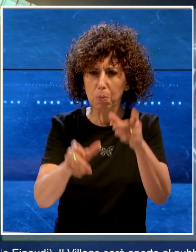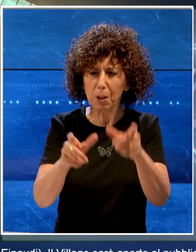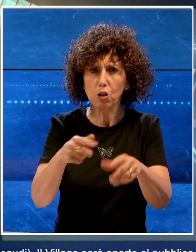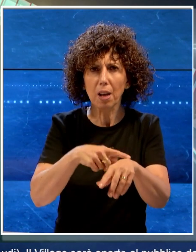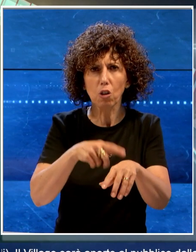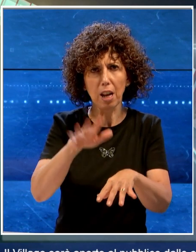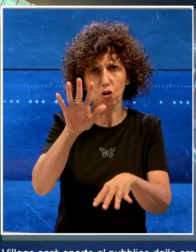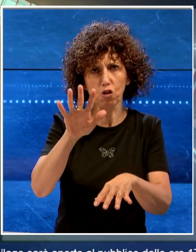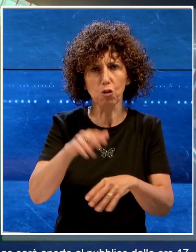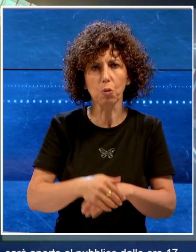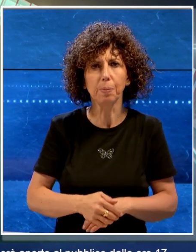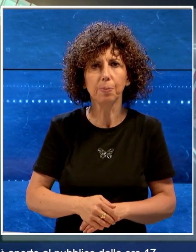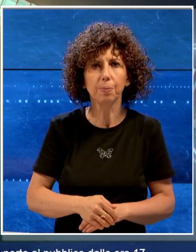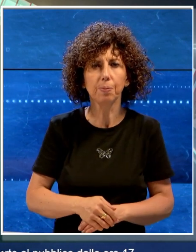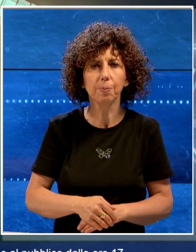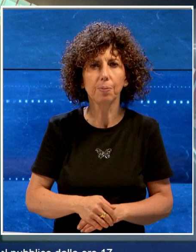.00.